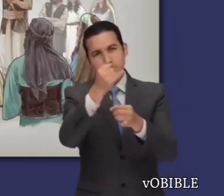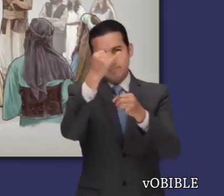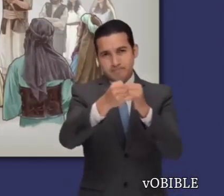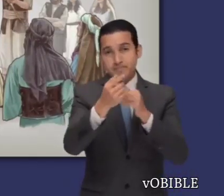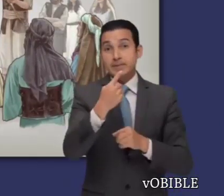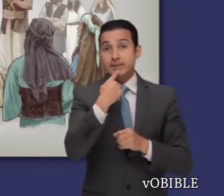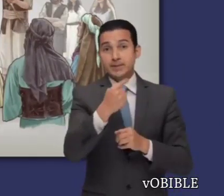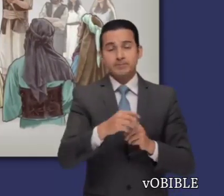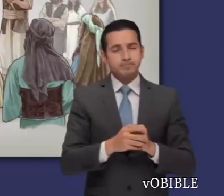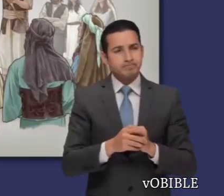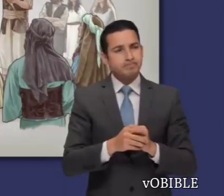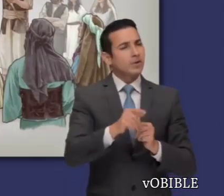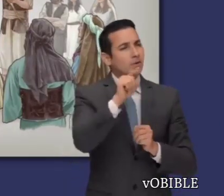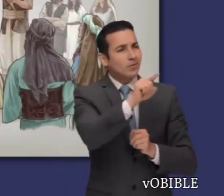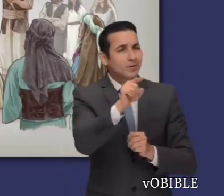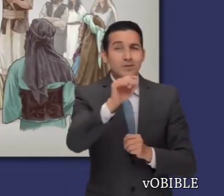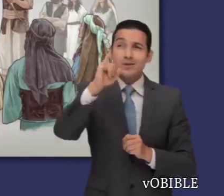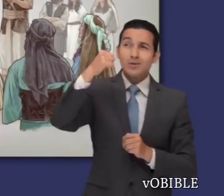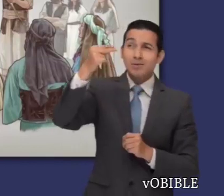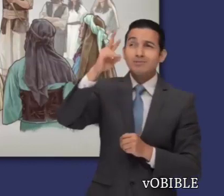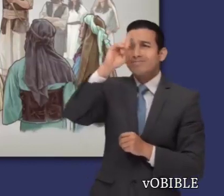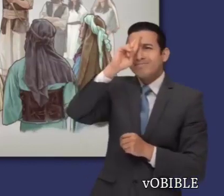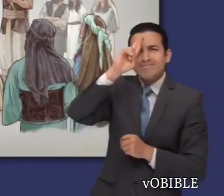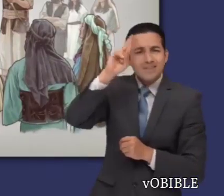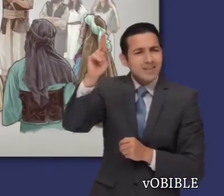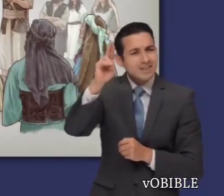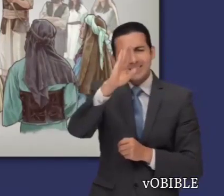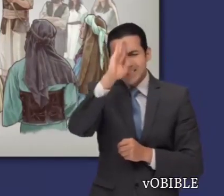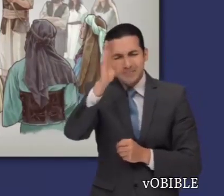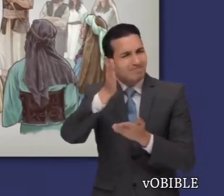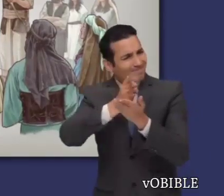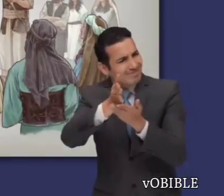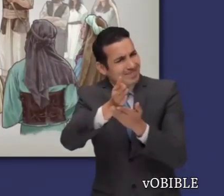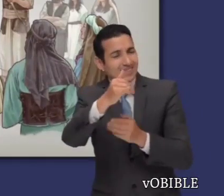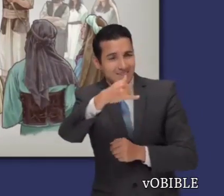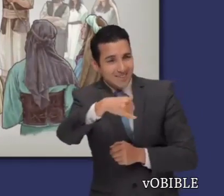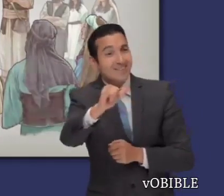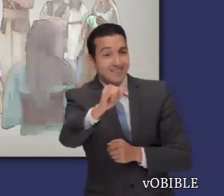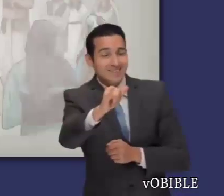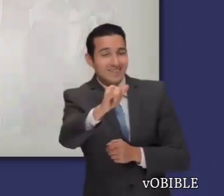Le dice al pueblo que tema a Jehová, y le sirva con integridad y fidelidad.